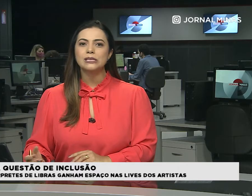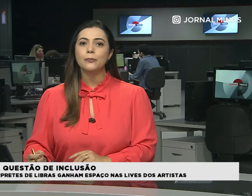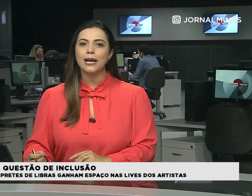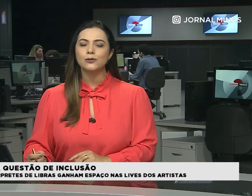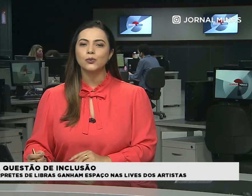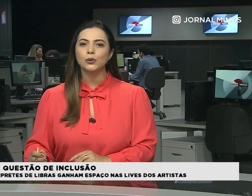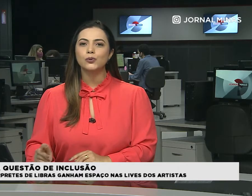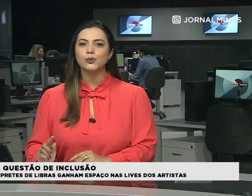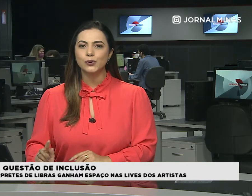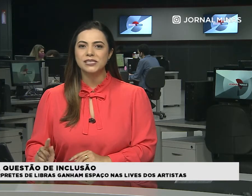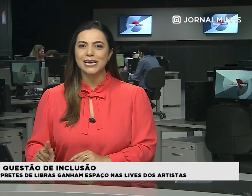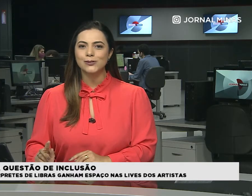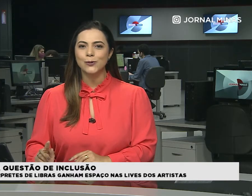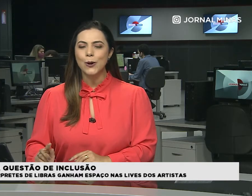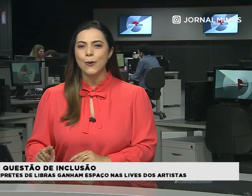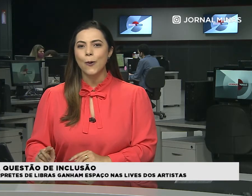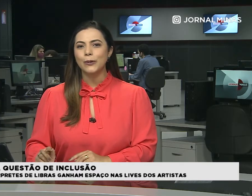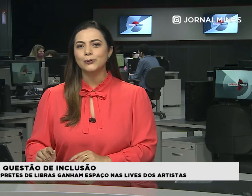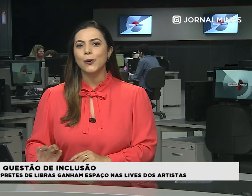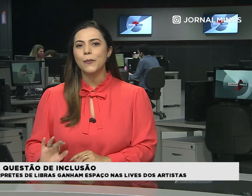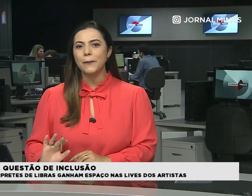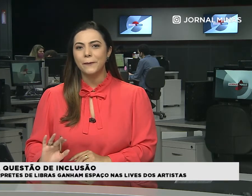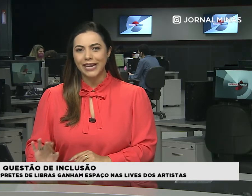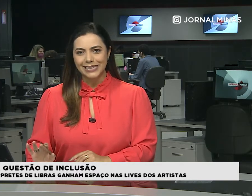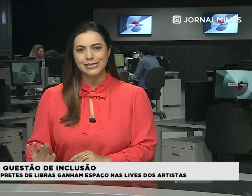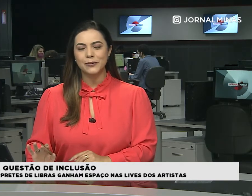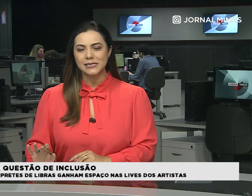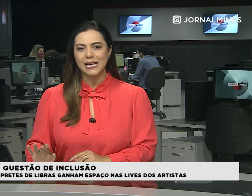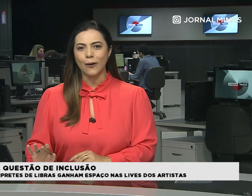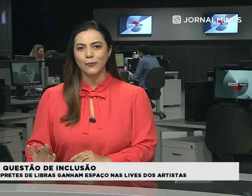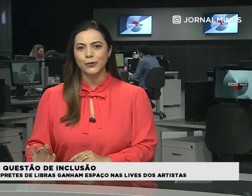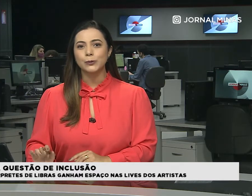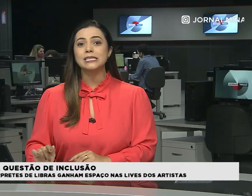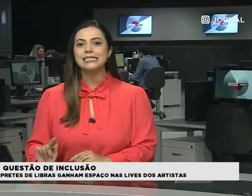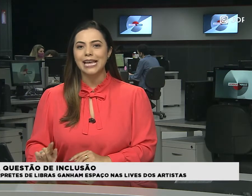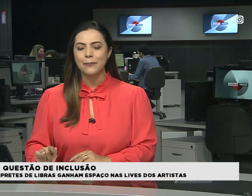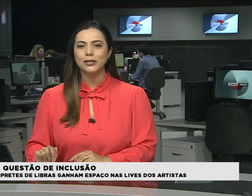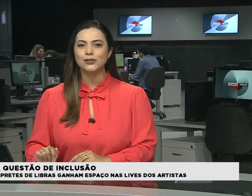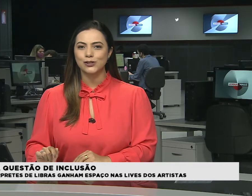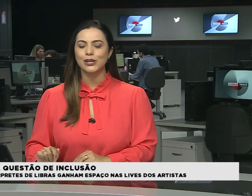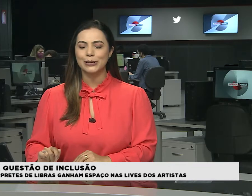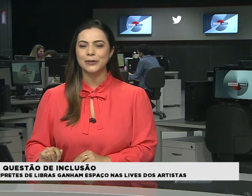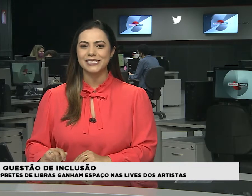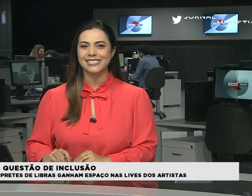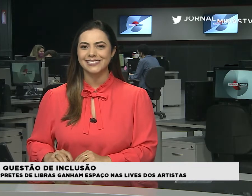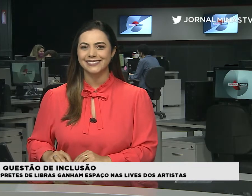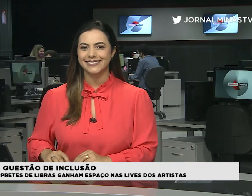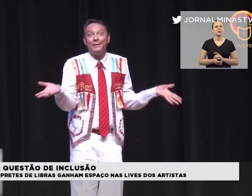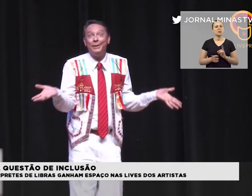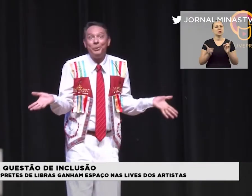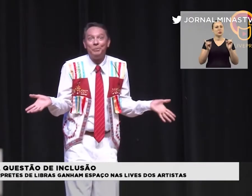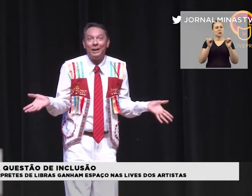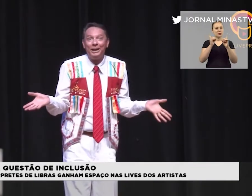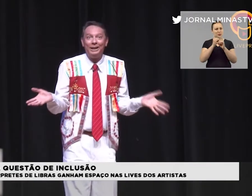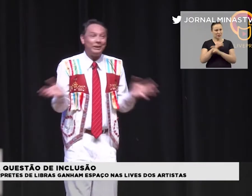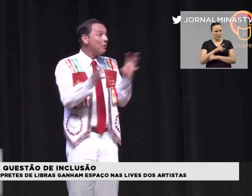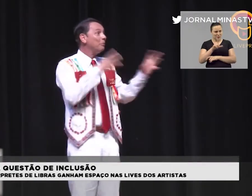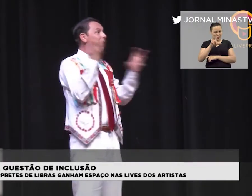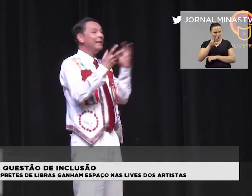espaço e o sucesso com uma turma bem especial, os intérpretes de Libras. Difícil encontrar quem não